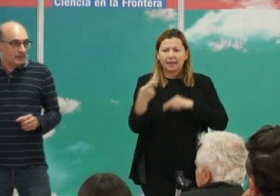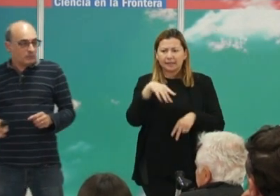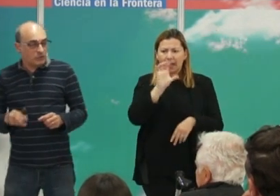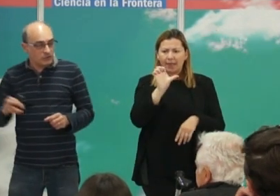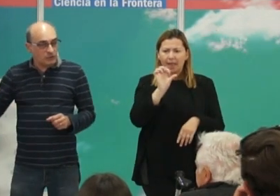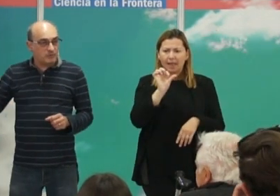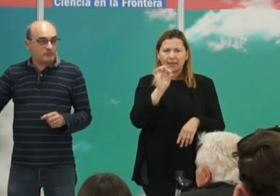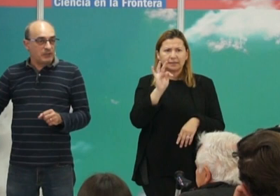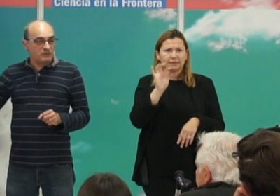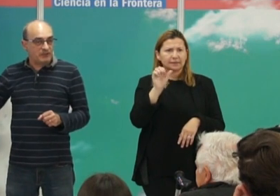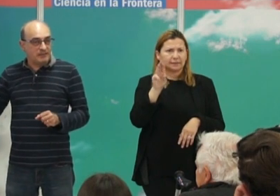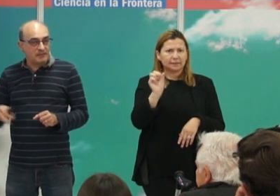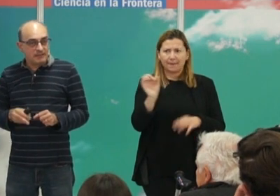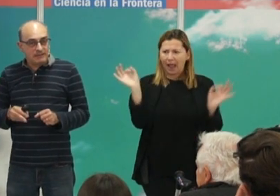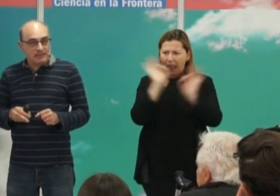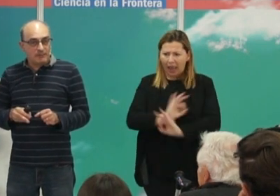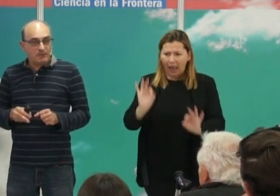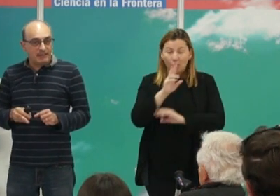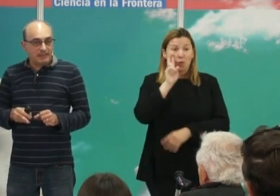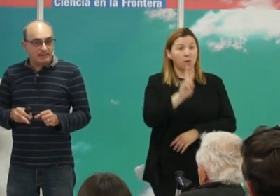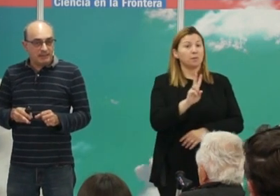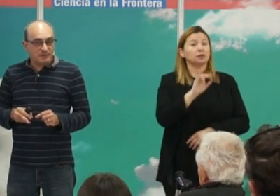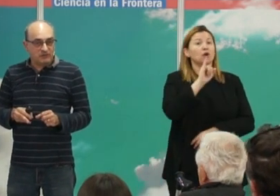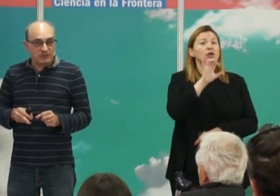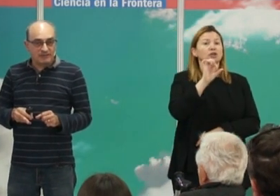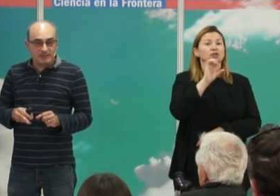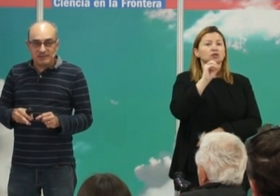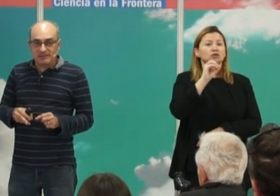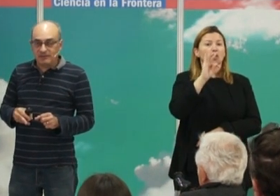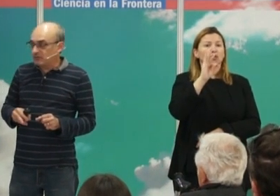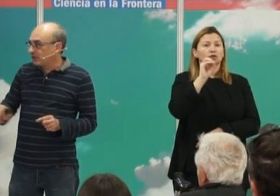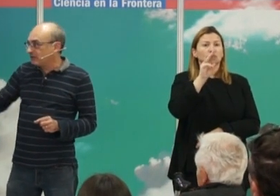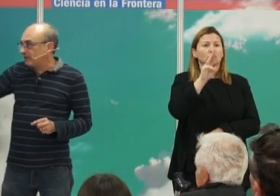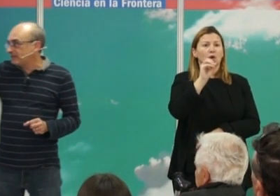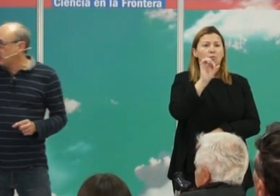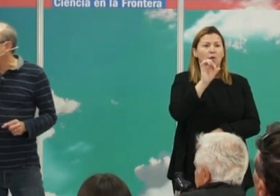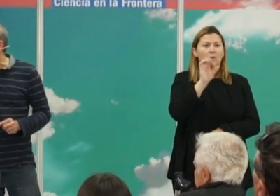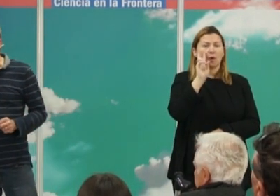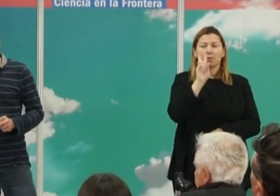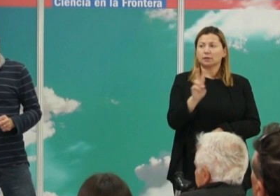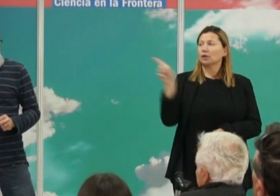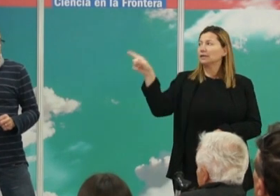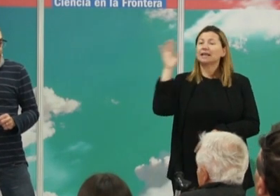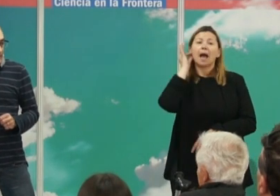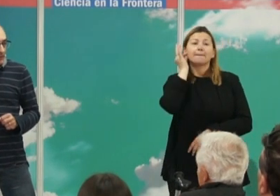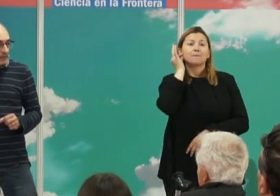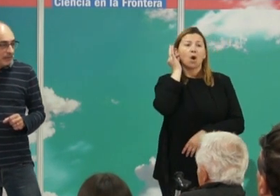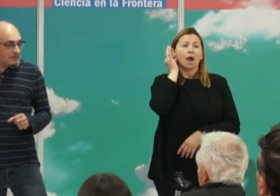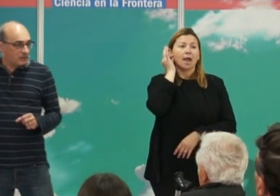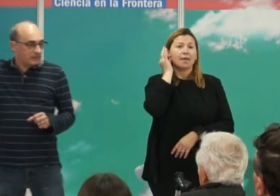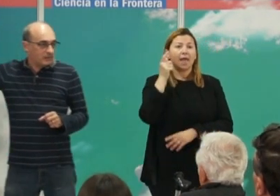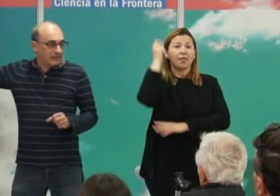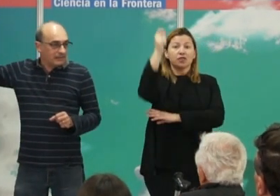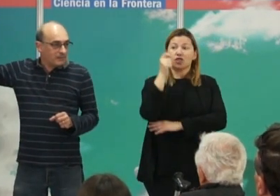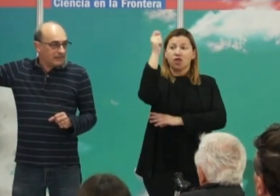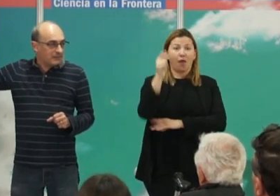por isótopos podemos saber la movilidad de las personas del pasado. Hemos encontrado que esta mujer no procedía de Ciudad Real